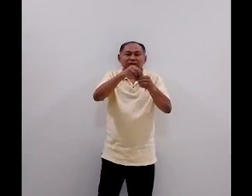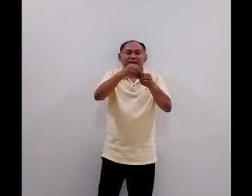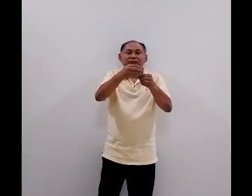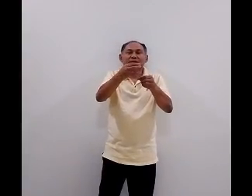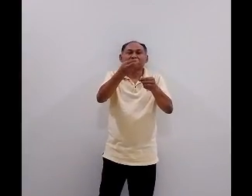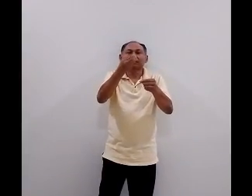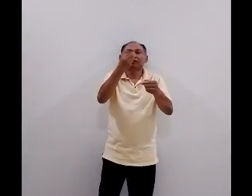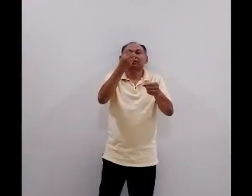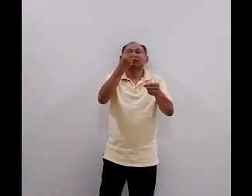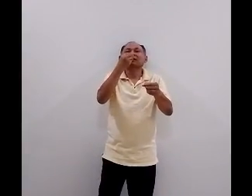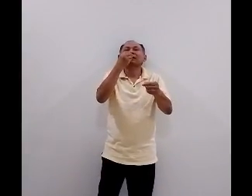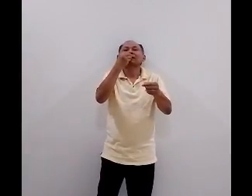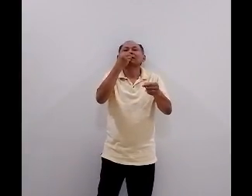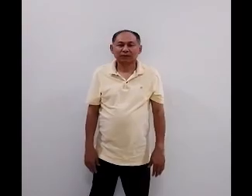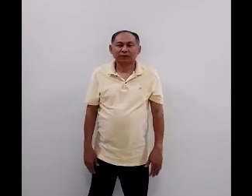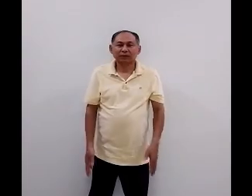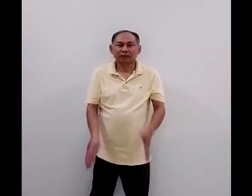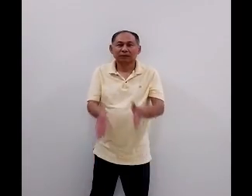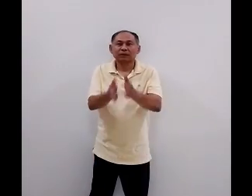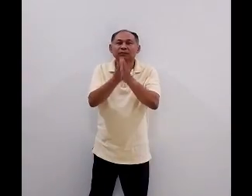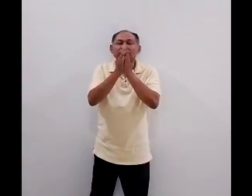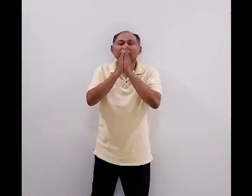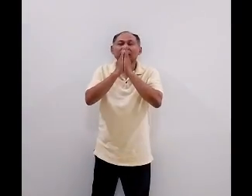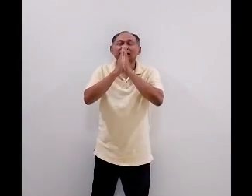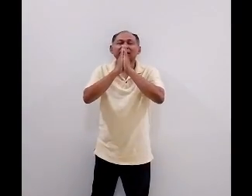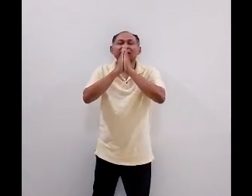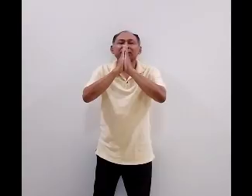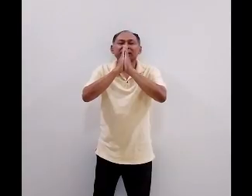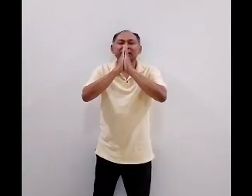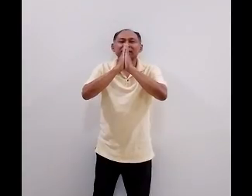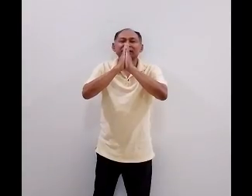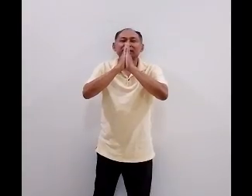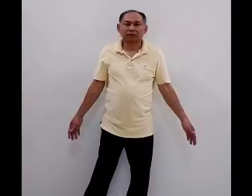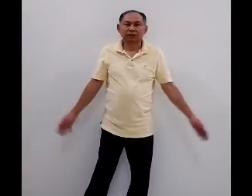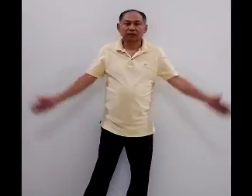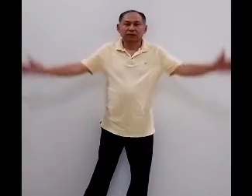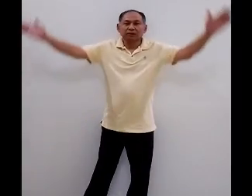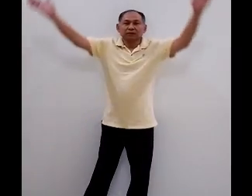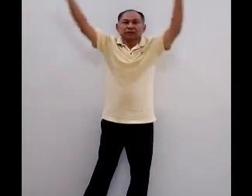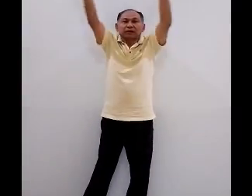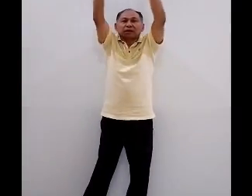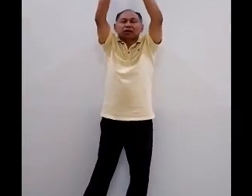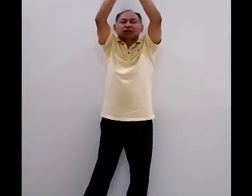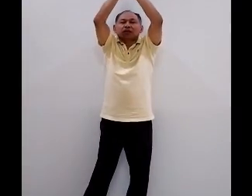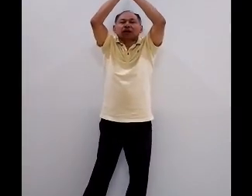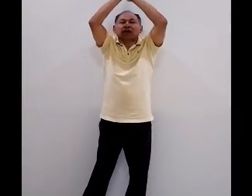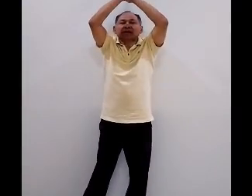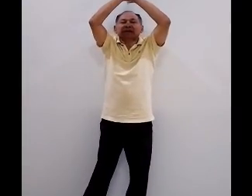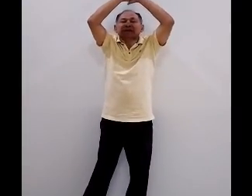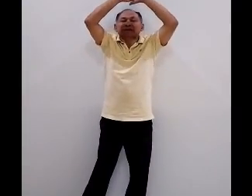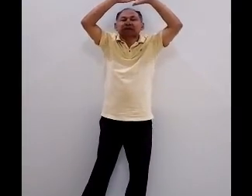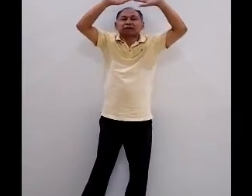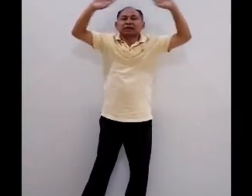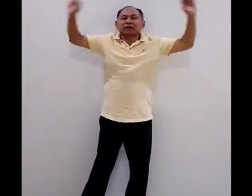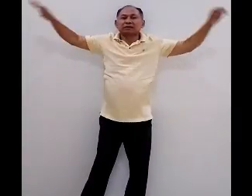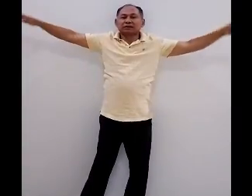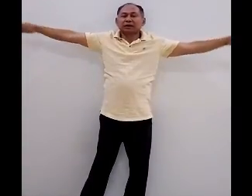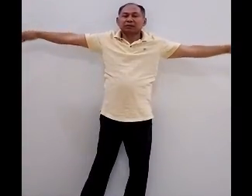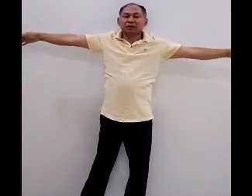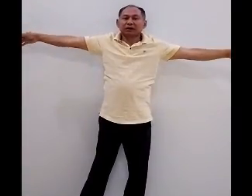perjalanan kudus, berdoa kepada Yesus. Cintailah Tuhan, cintailah sesama,